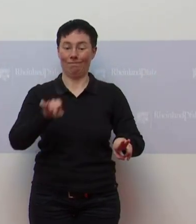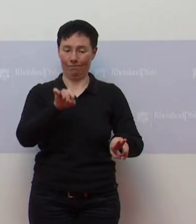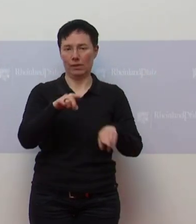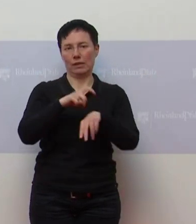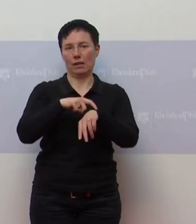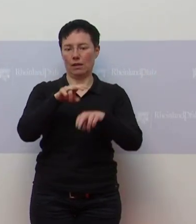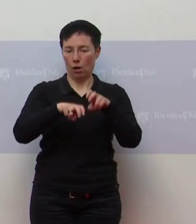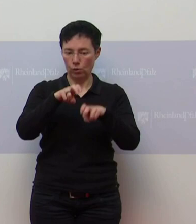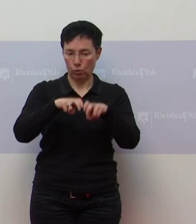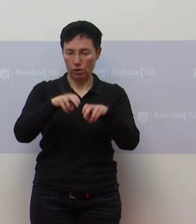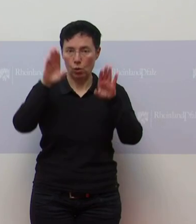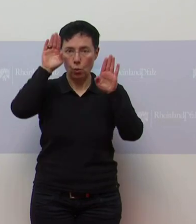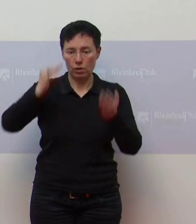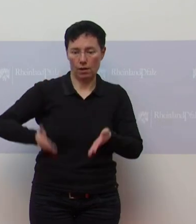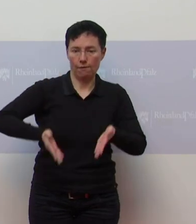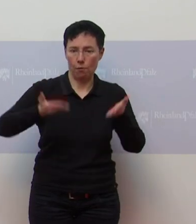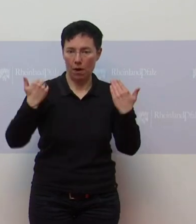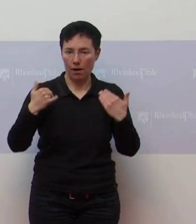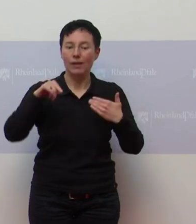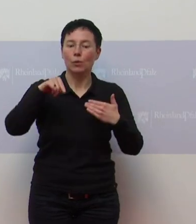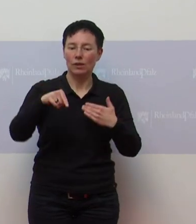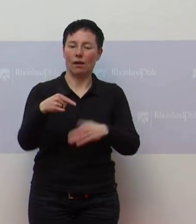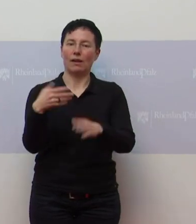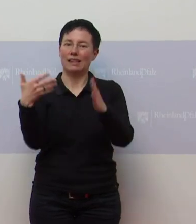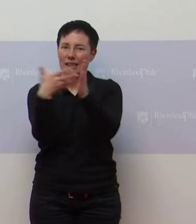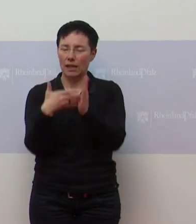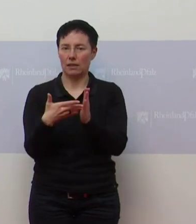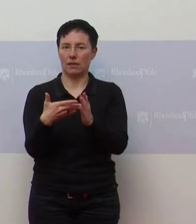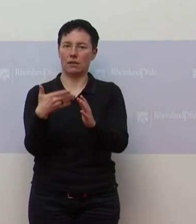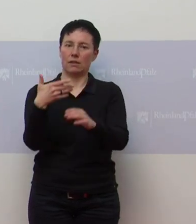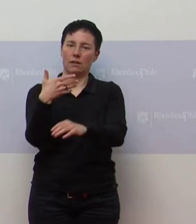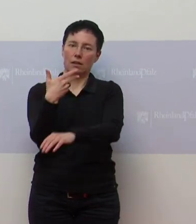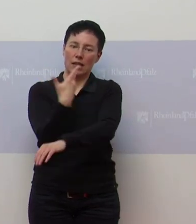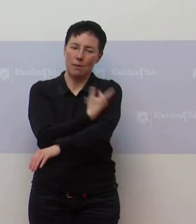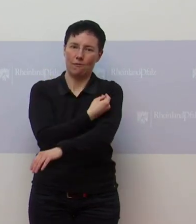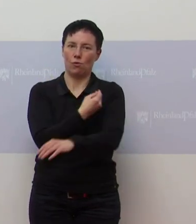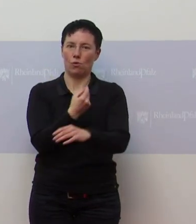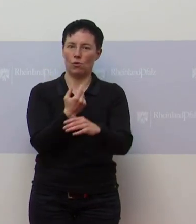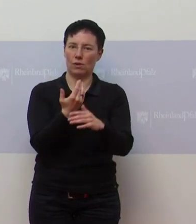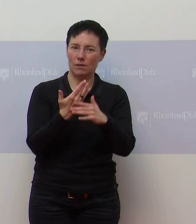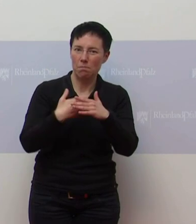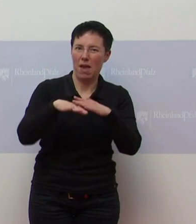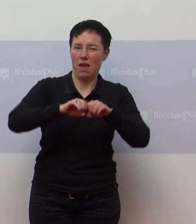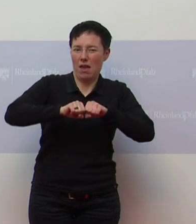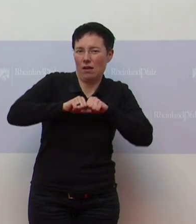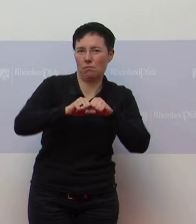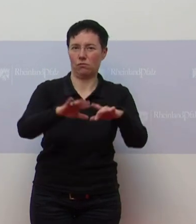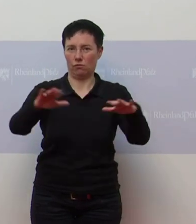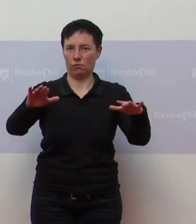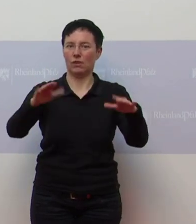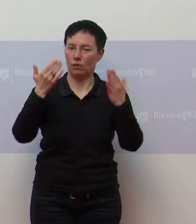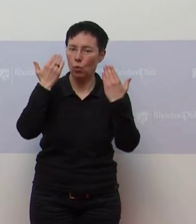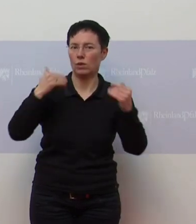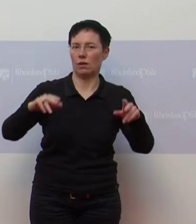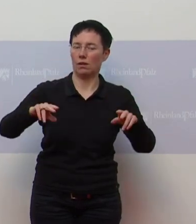Ostern die Teststrategie und Struktur nochmal ganz erheblich aufzubauen, sodass man nach den Ostertagen in der Lage ist,